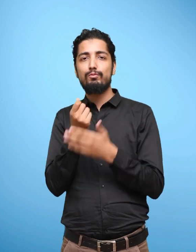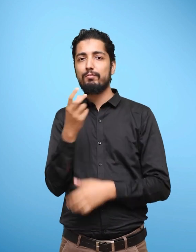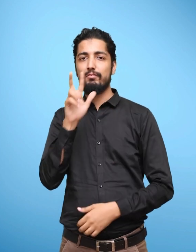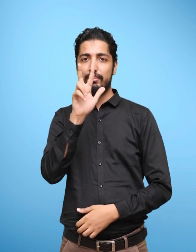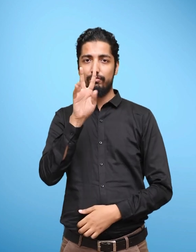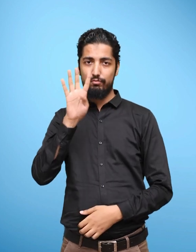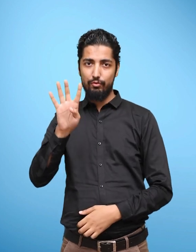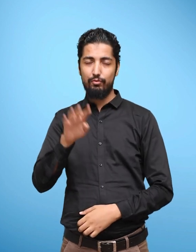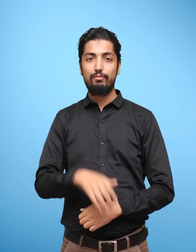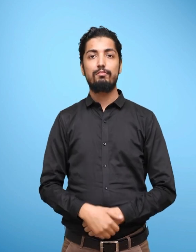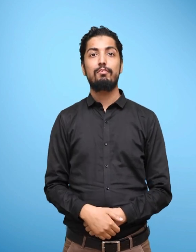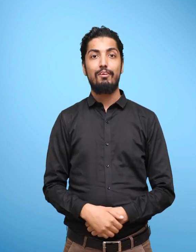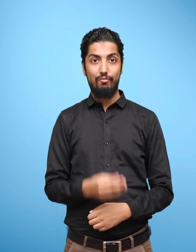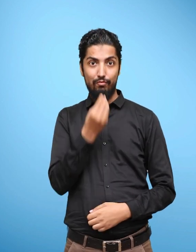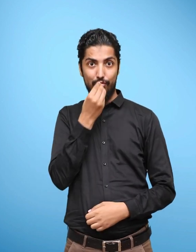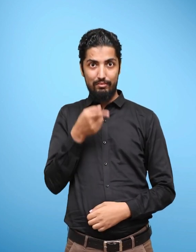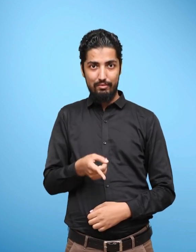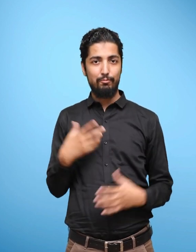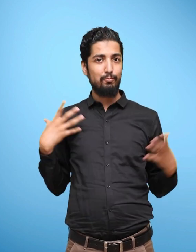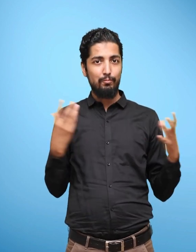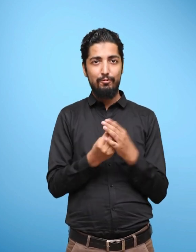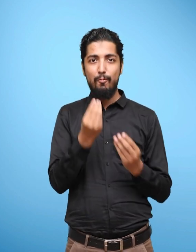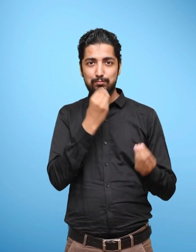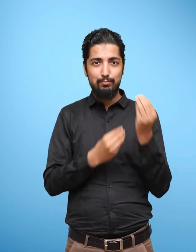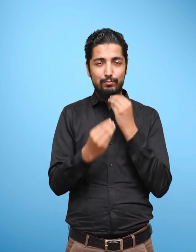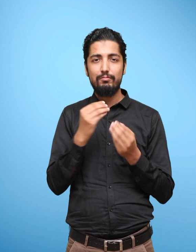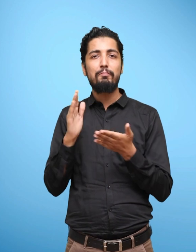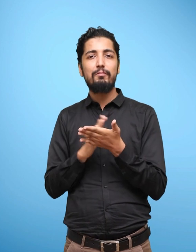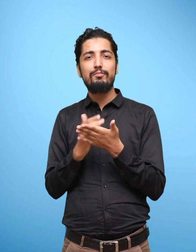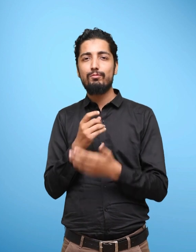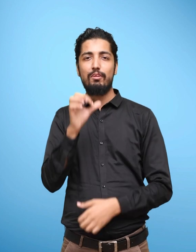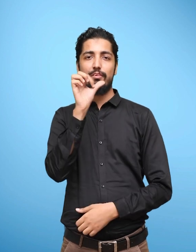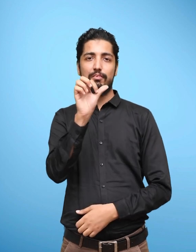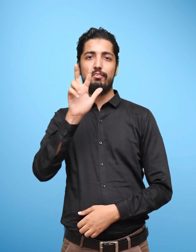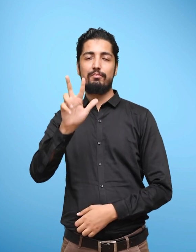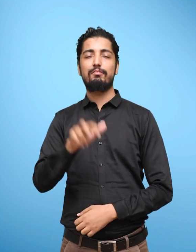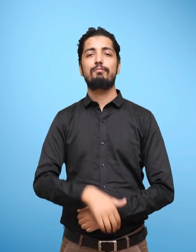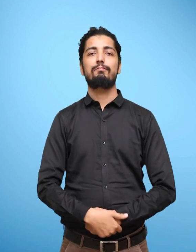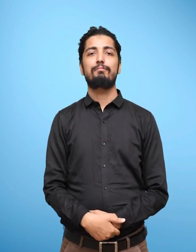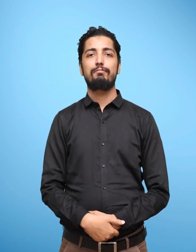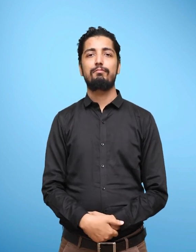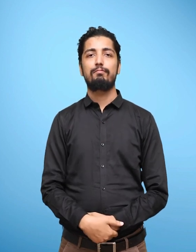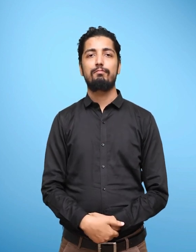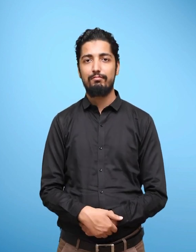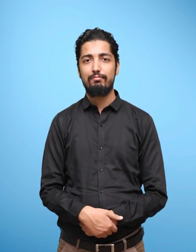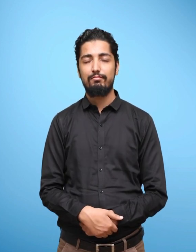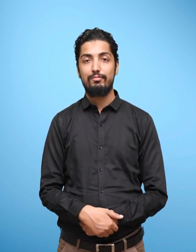Pictures Page 98 The Food We Eat